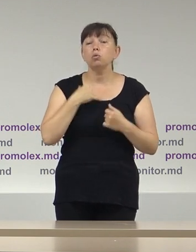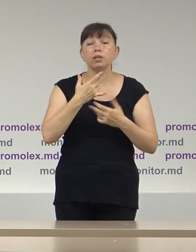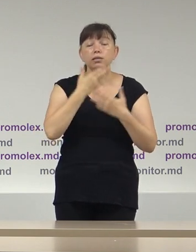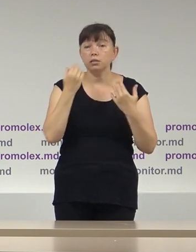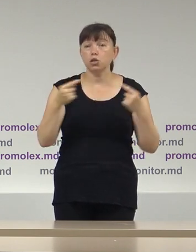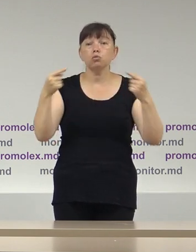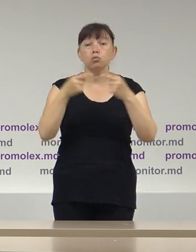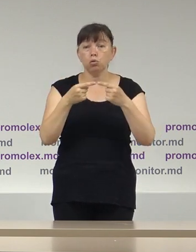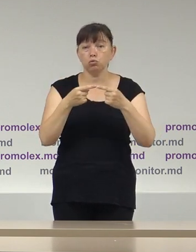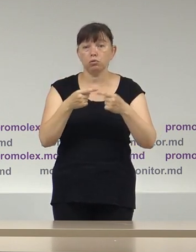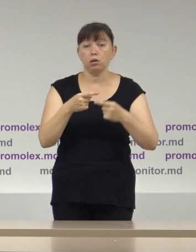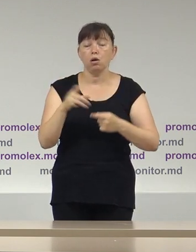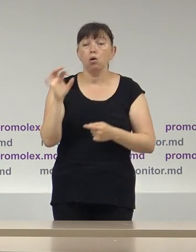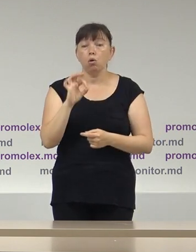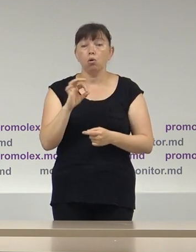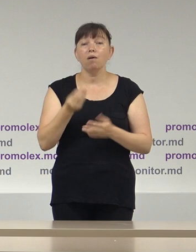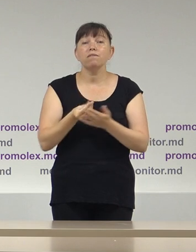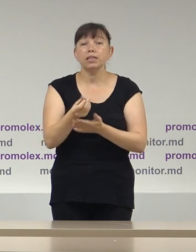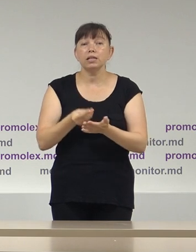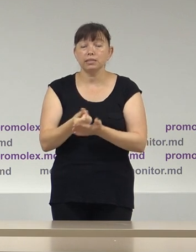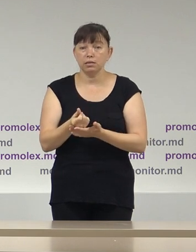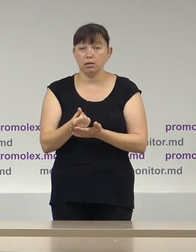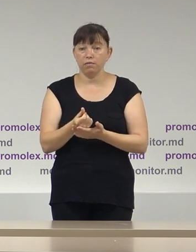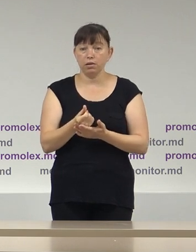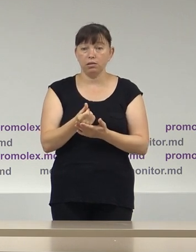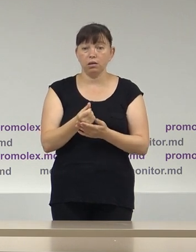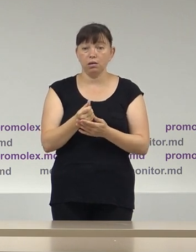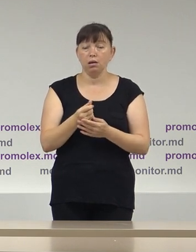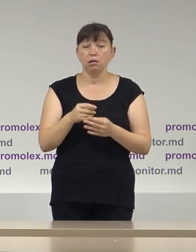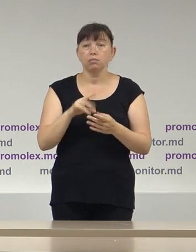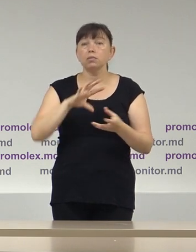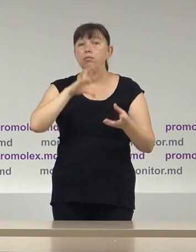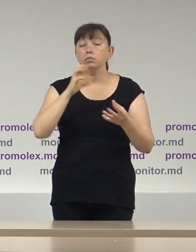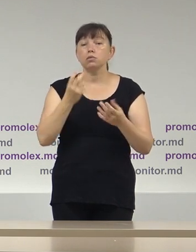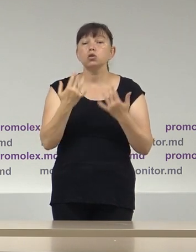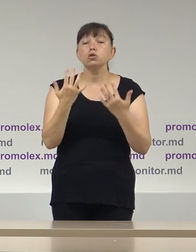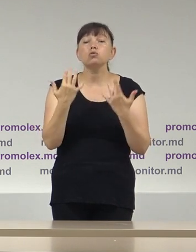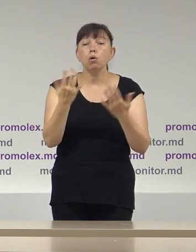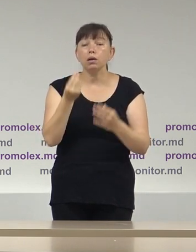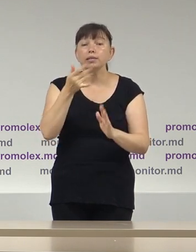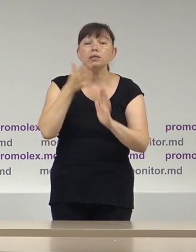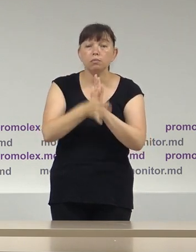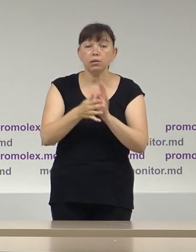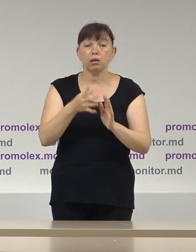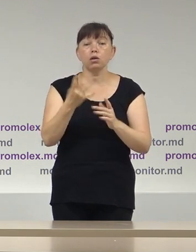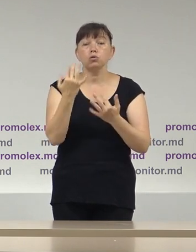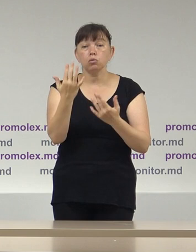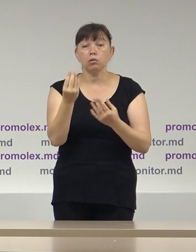certitudine cu privire la finanțarea integrală a costurilor pentru organizarea campaniei electorale,